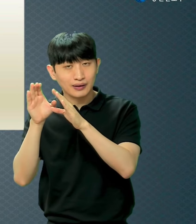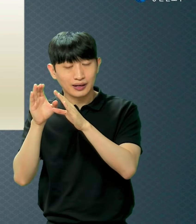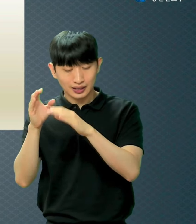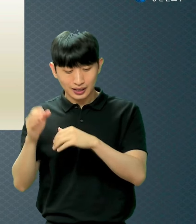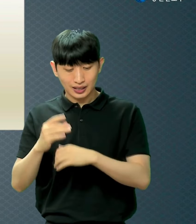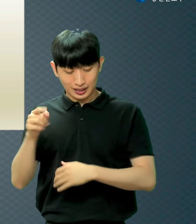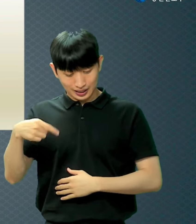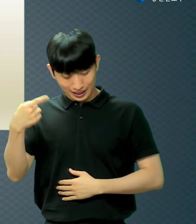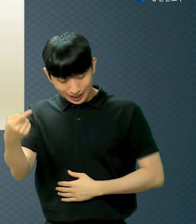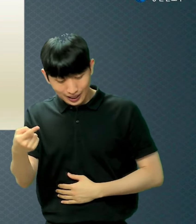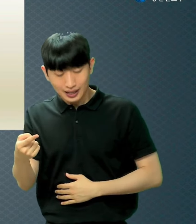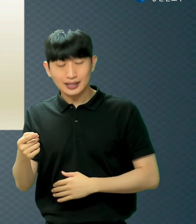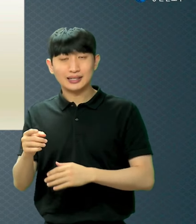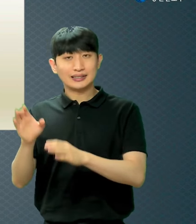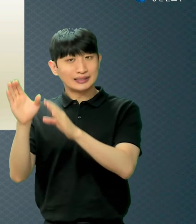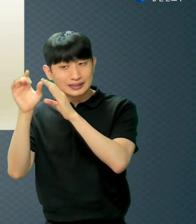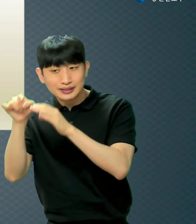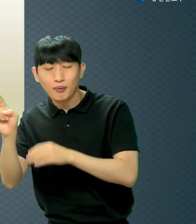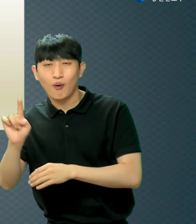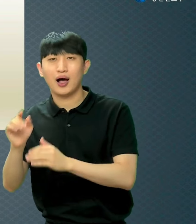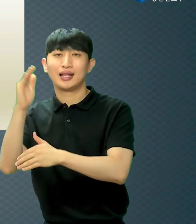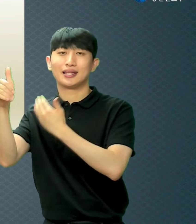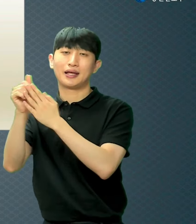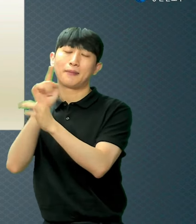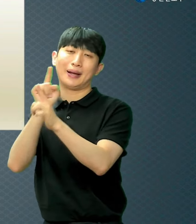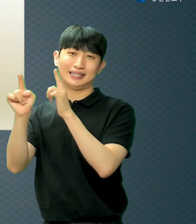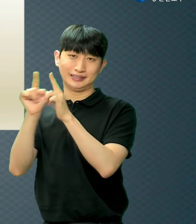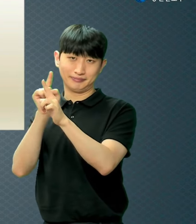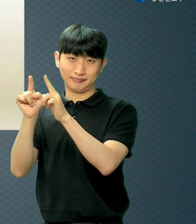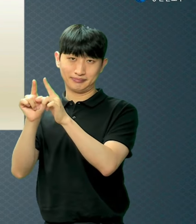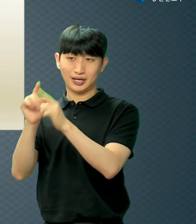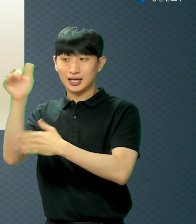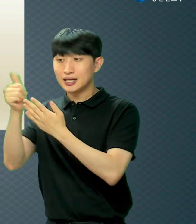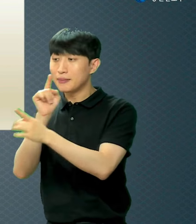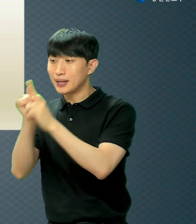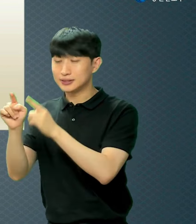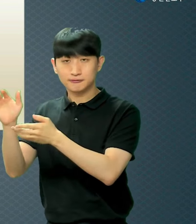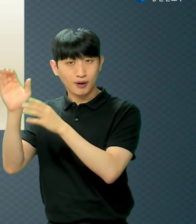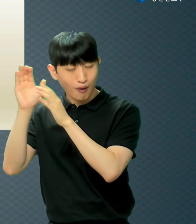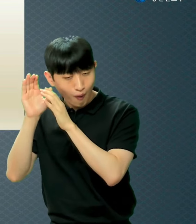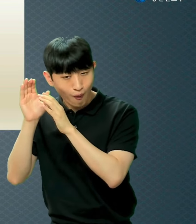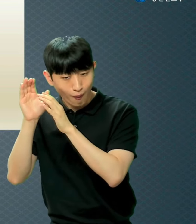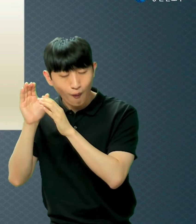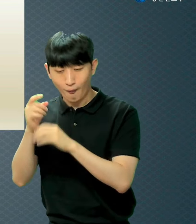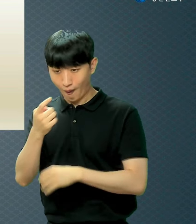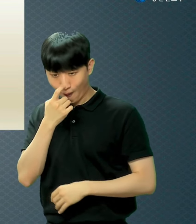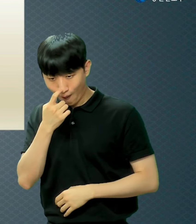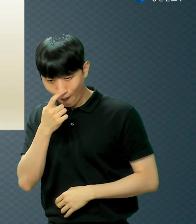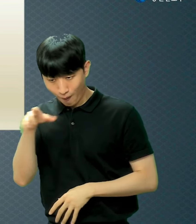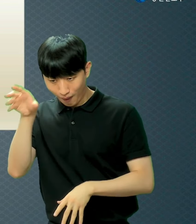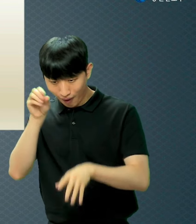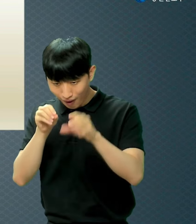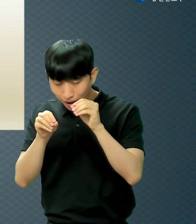하나님의 말씀을 들어야 믿음 생긴다 그 말이에요